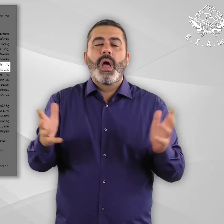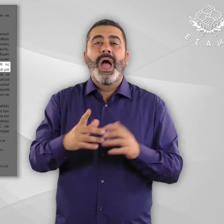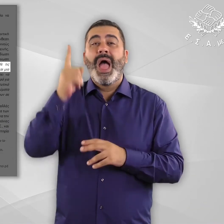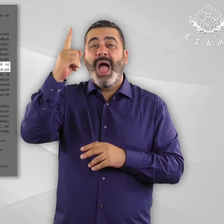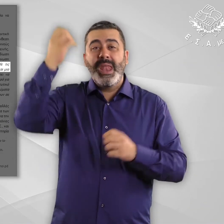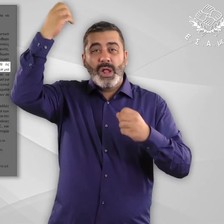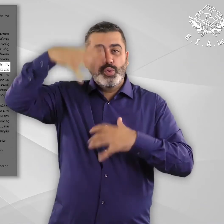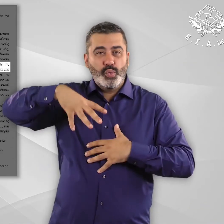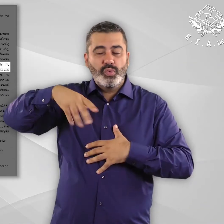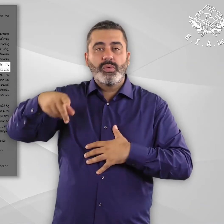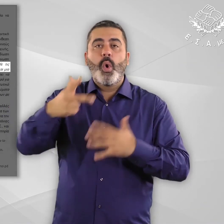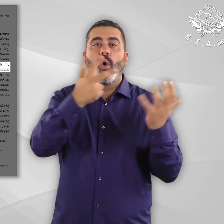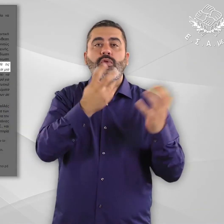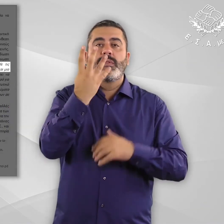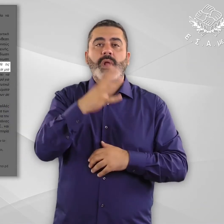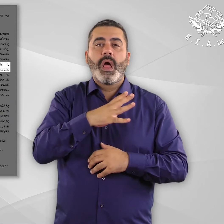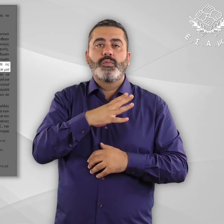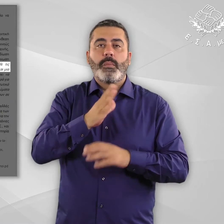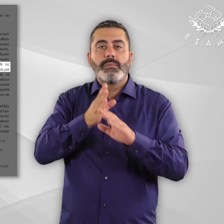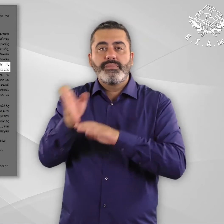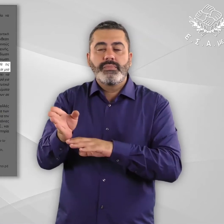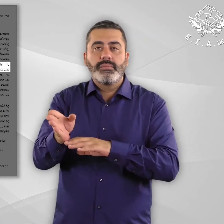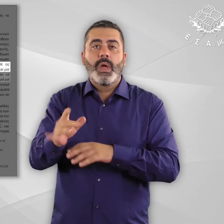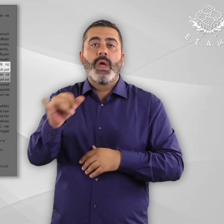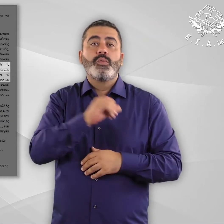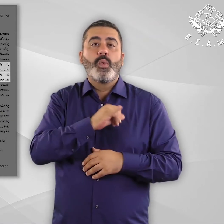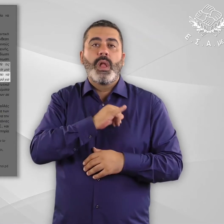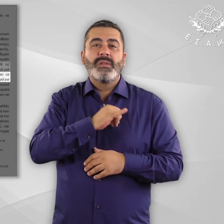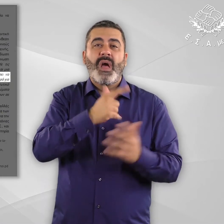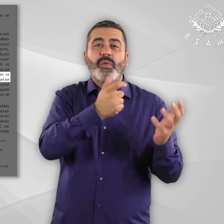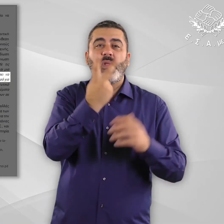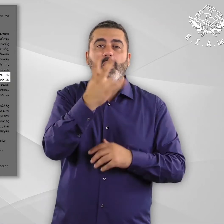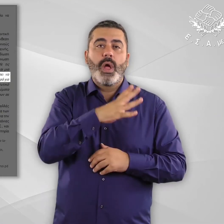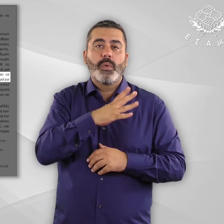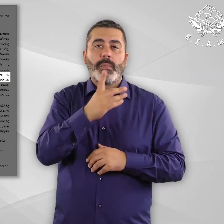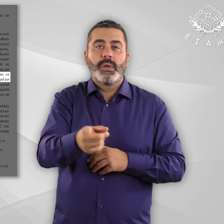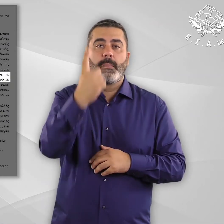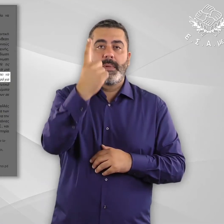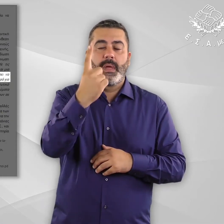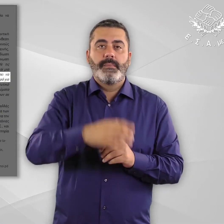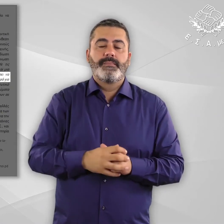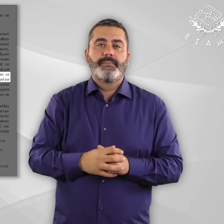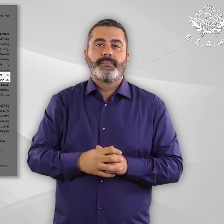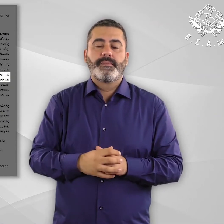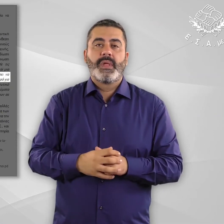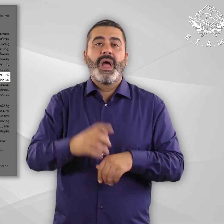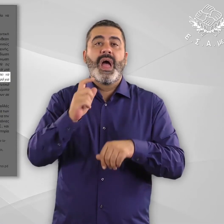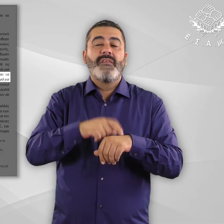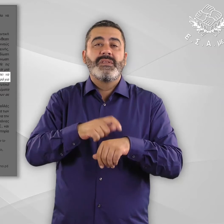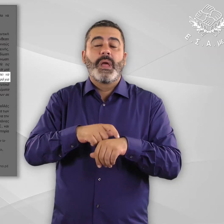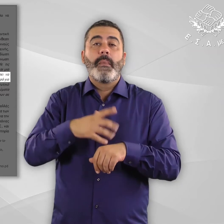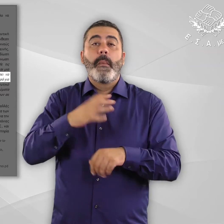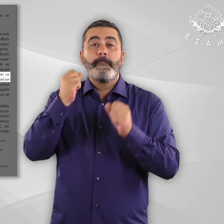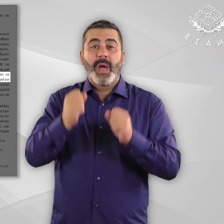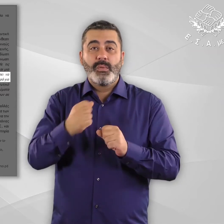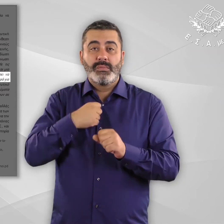-84 άτομα και μία τουαλέτα 1-72 άτομα. Οι διαμένοντες το κιτ πρέπει να σηκώνονται από τις 4 στο